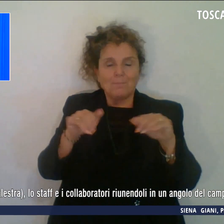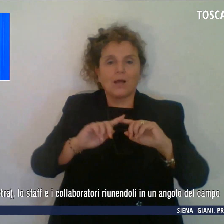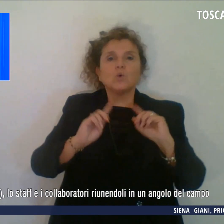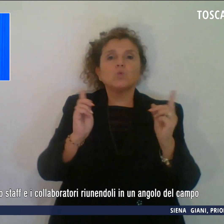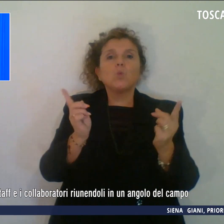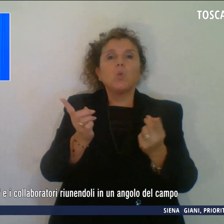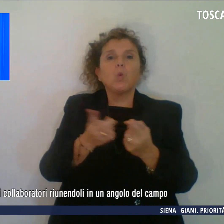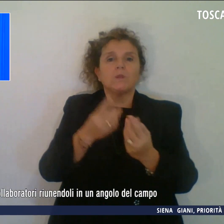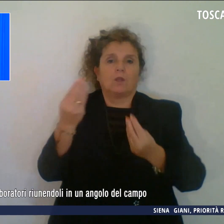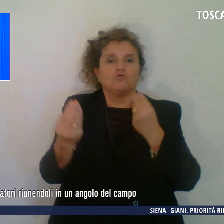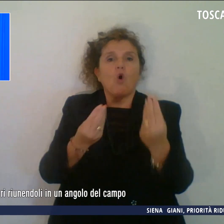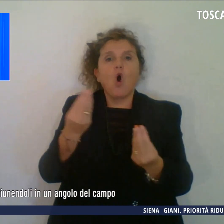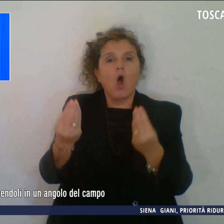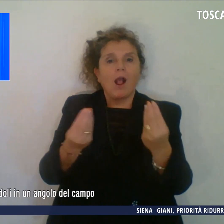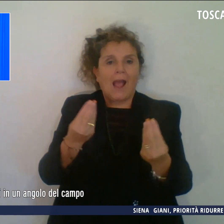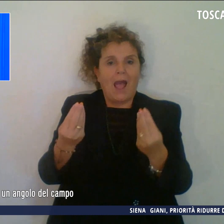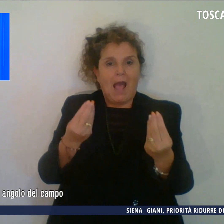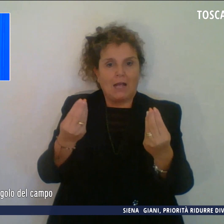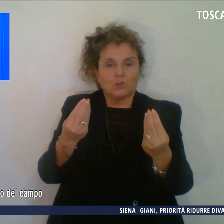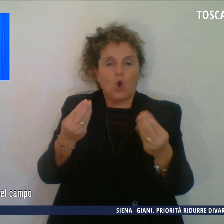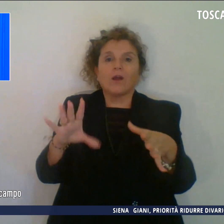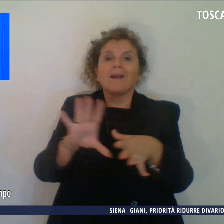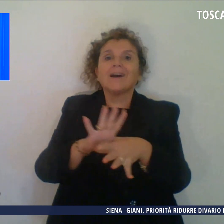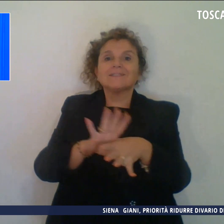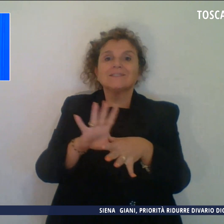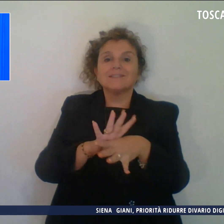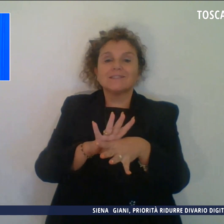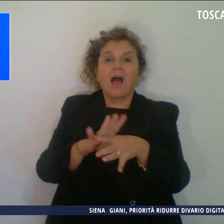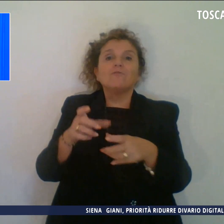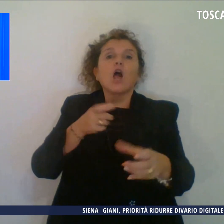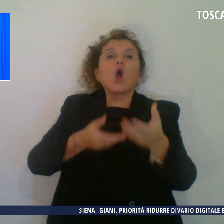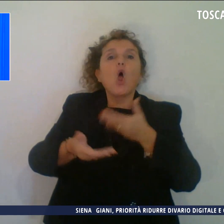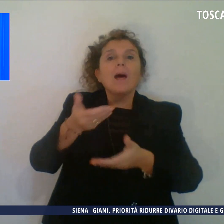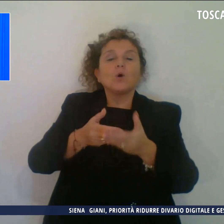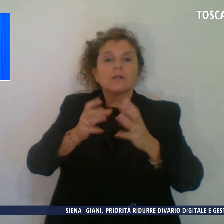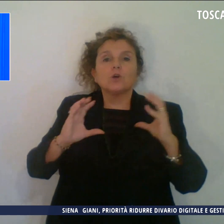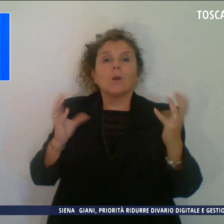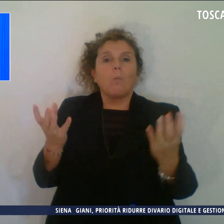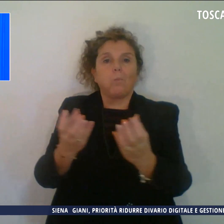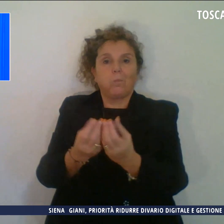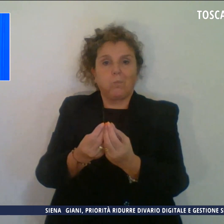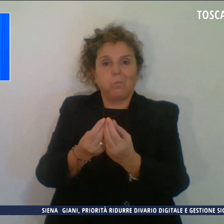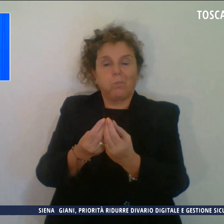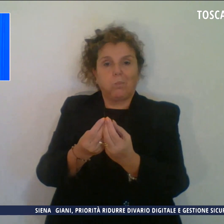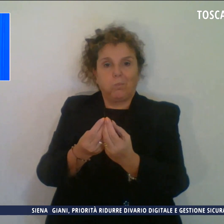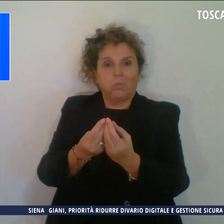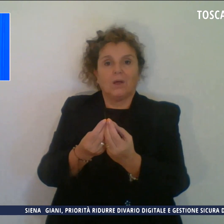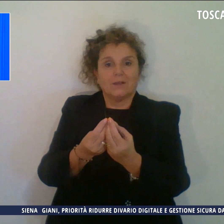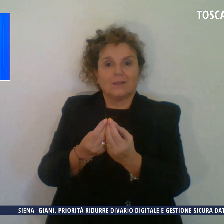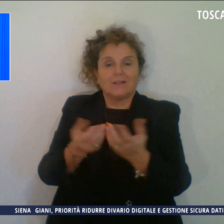giocatori, lo staff e i collaboratori, riunendoli in un angolo del campo.